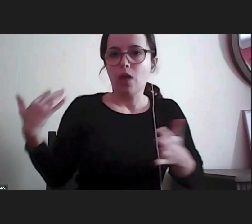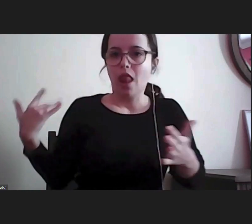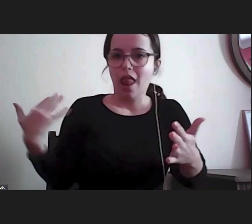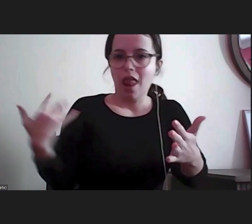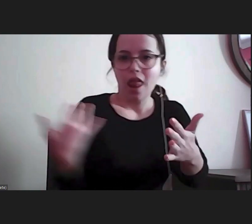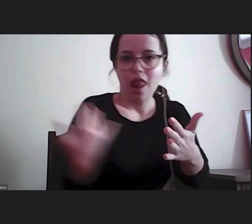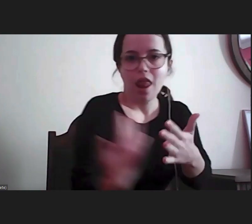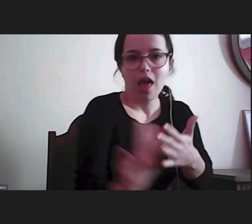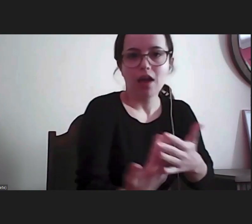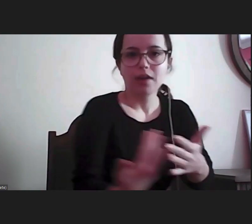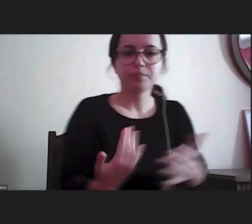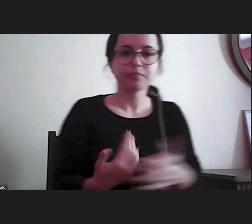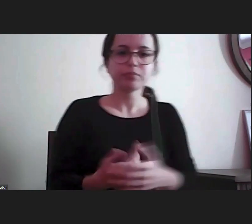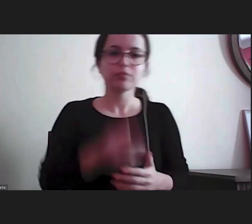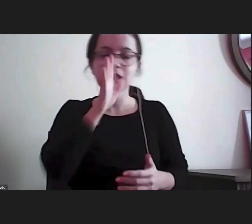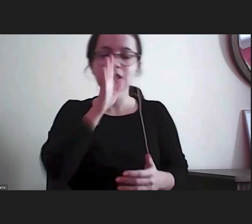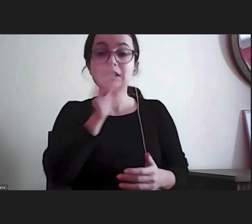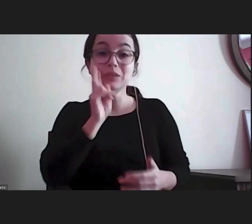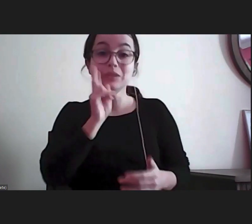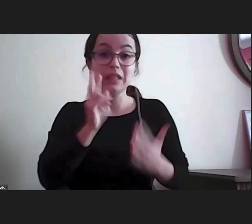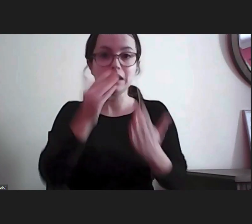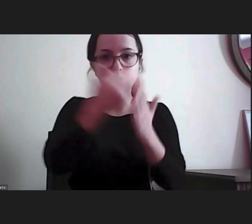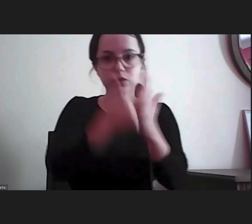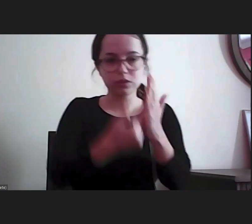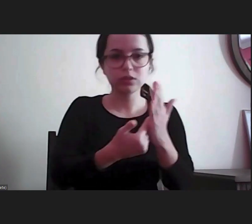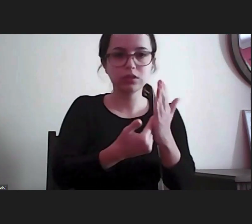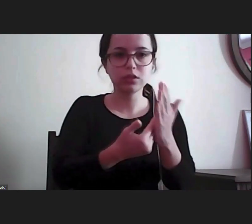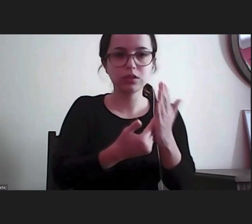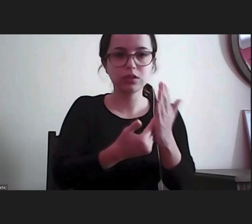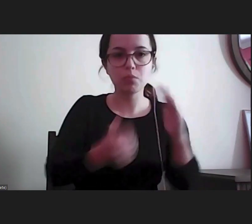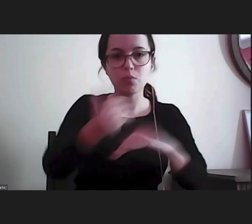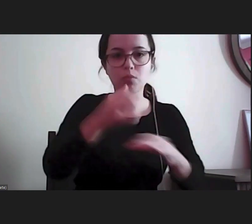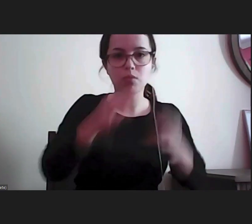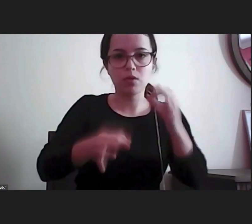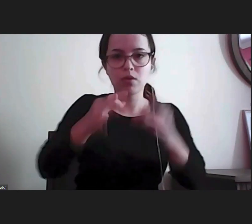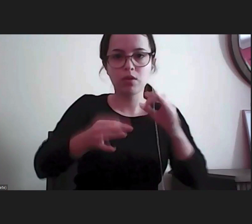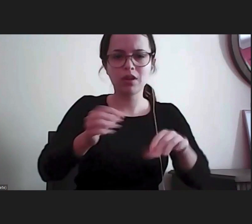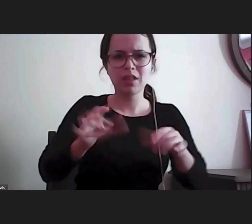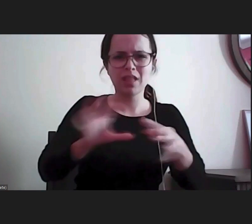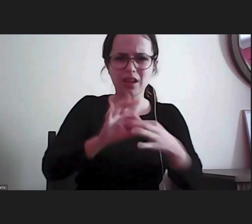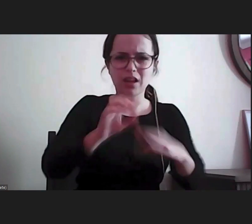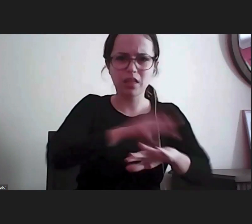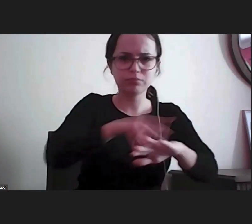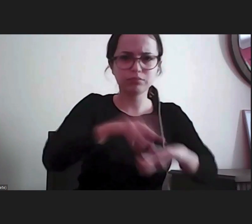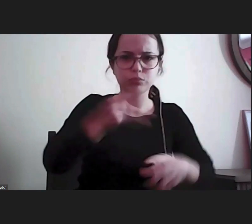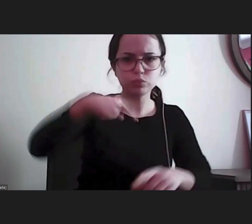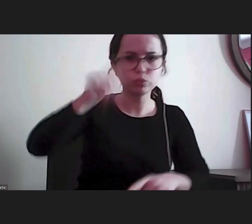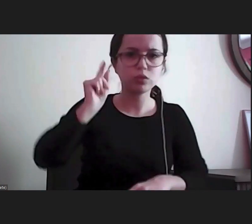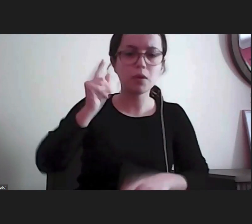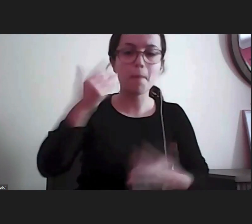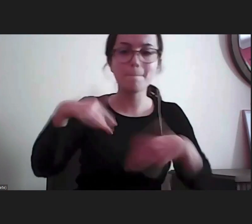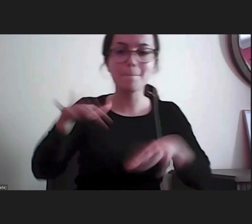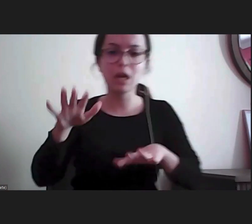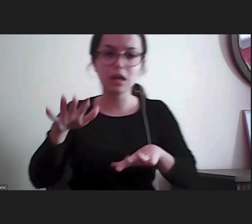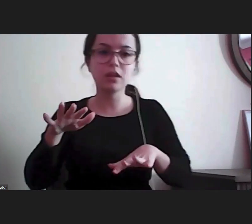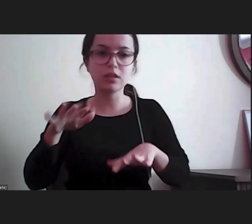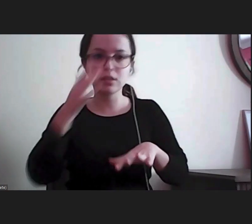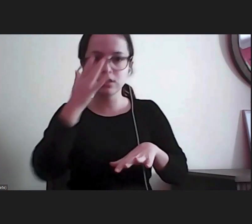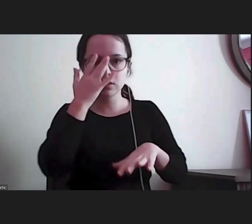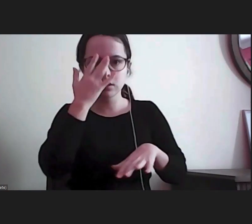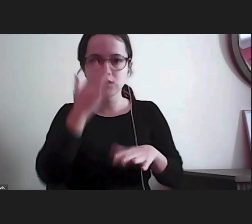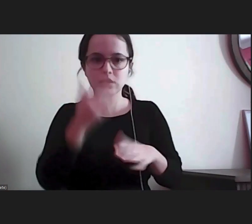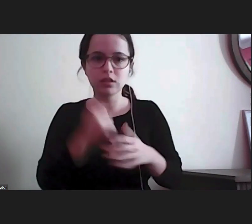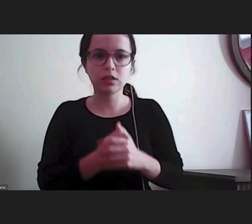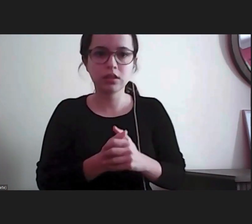abrirem a Constituição, não vão encontrar o Provedor de Justiça na administração, obviamente, mas também não vão encontrá-lo entre os poderes do Estado.